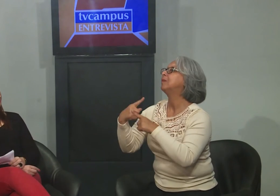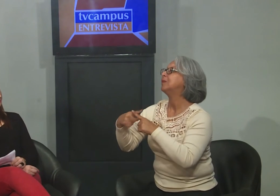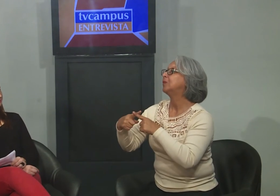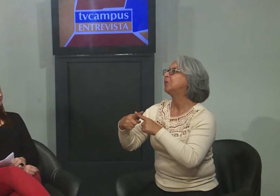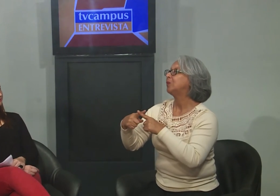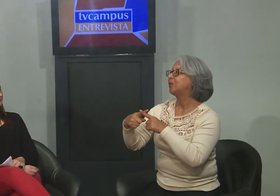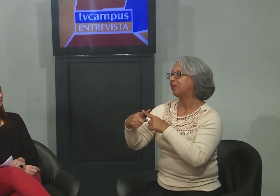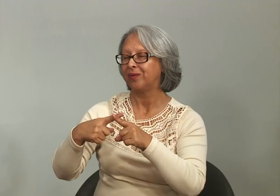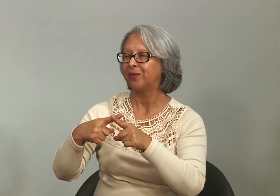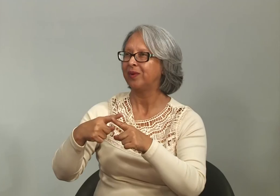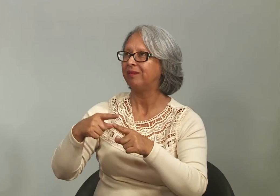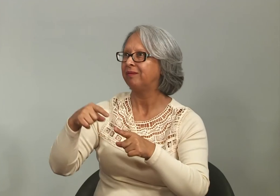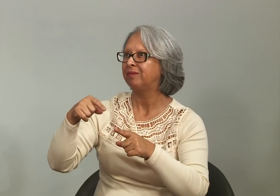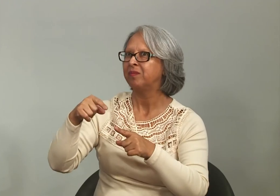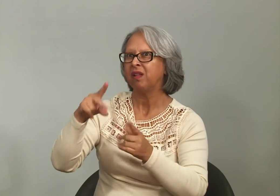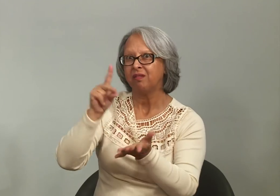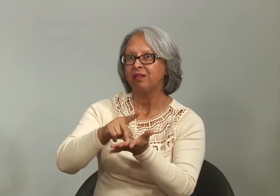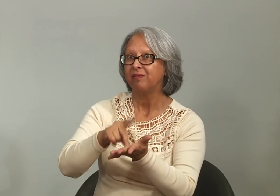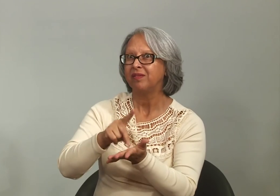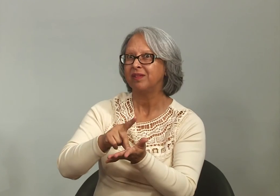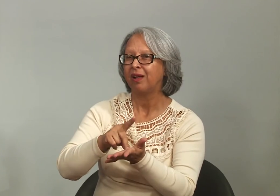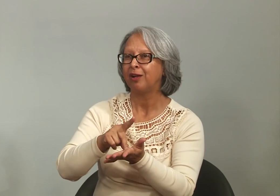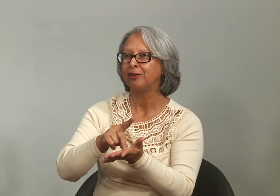recebe estrelinha, né? Porque, na verdade,